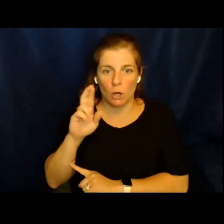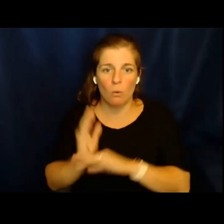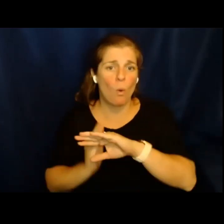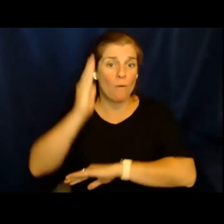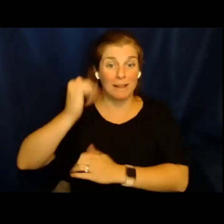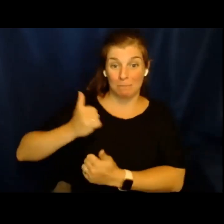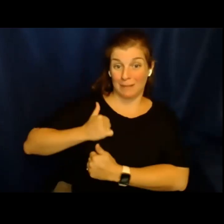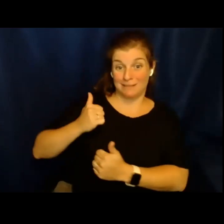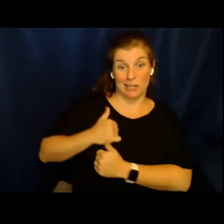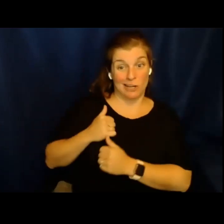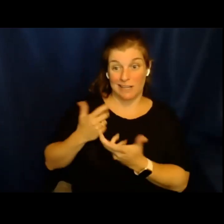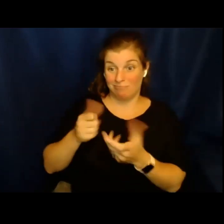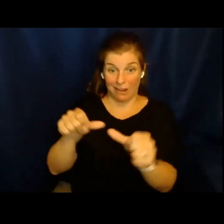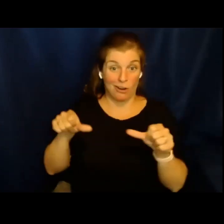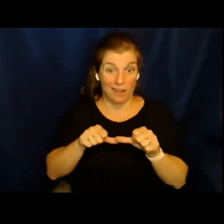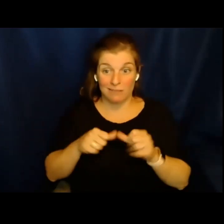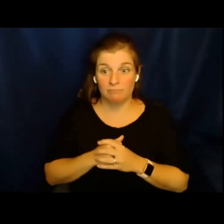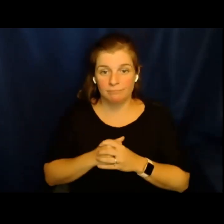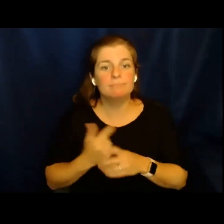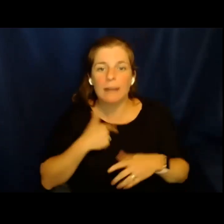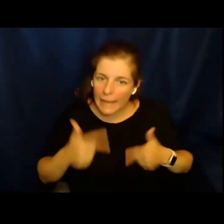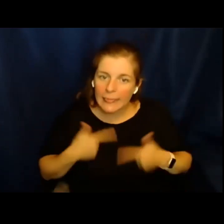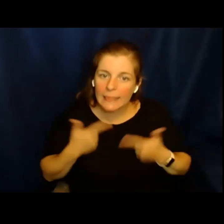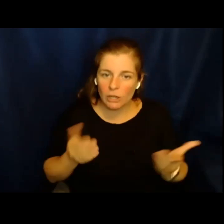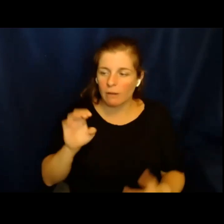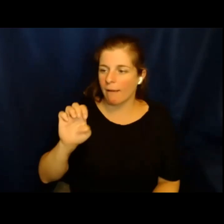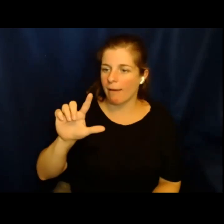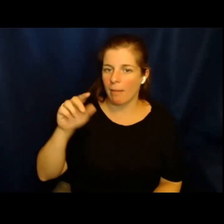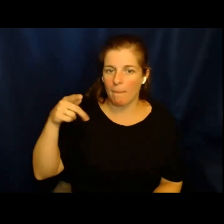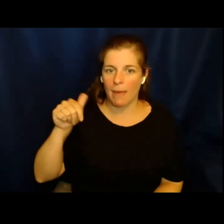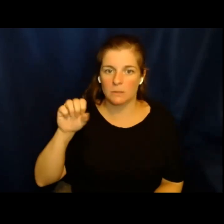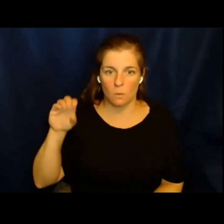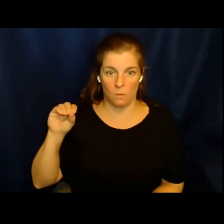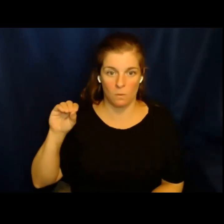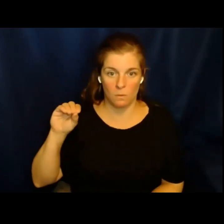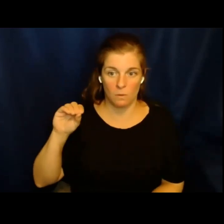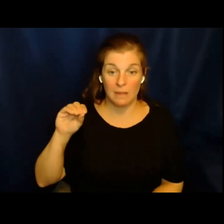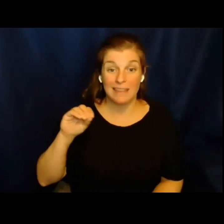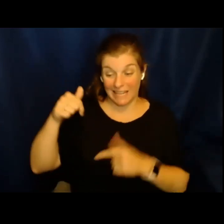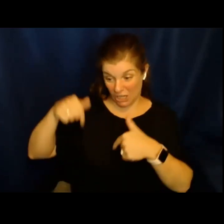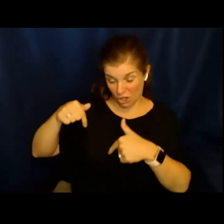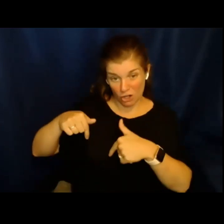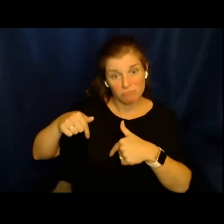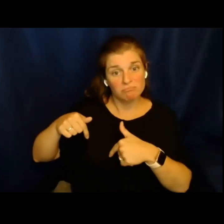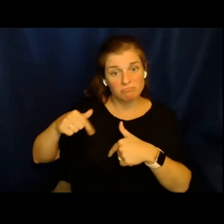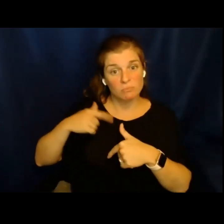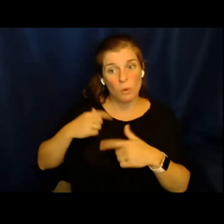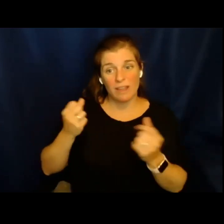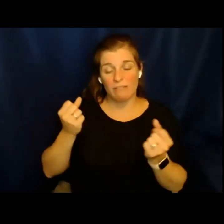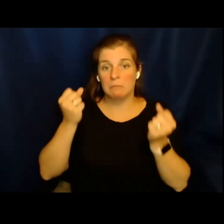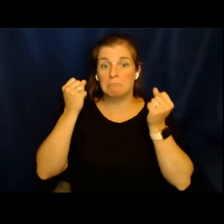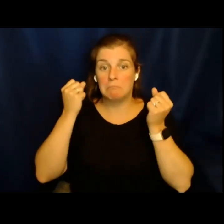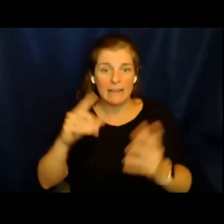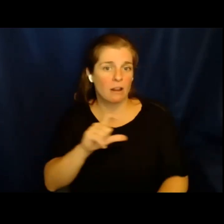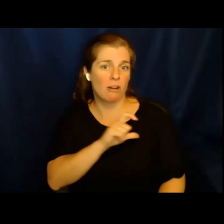cotidianamente en una región altamente militarizada. Yo vivo aquí en El Paso, Texas, que es un pueblo